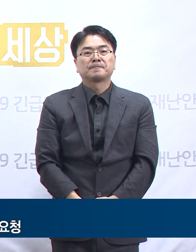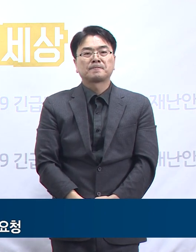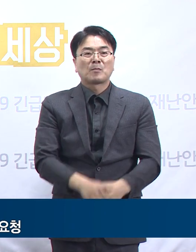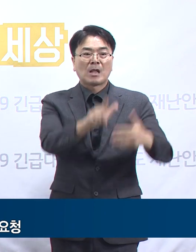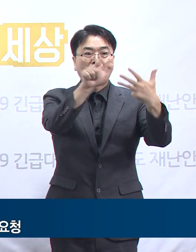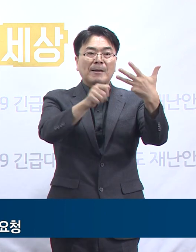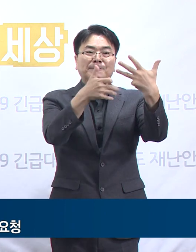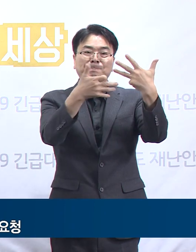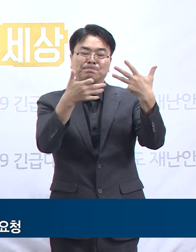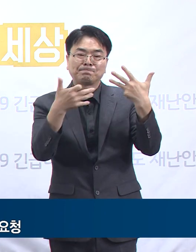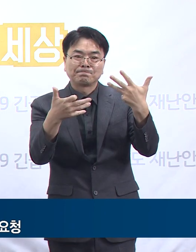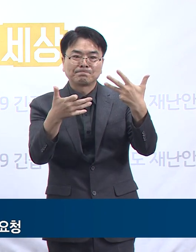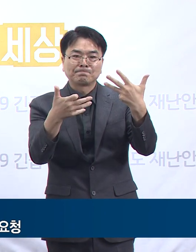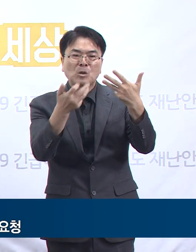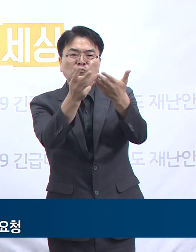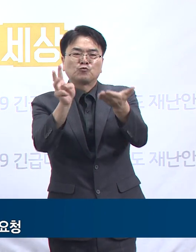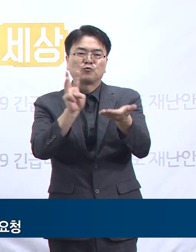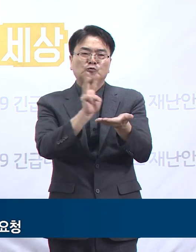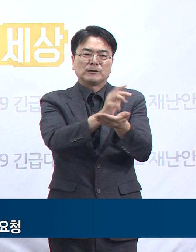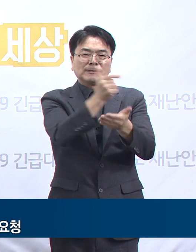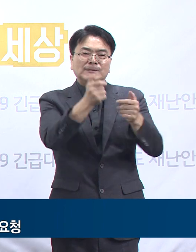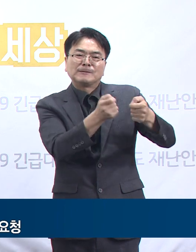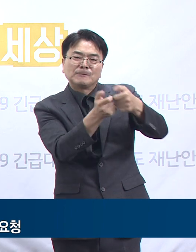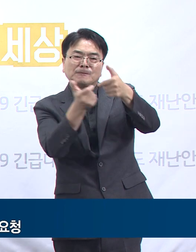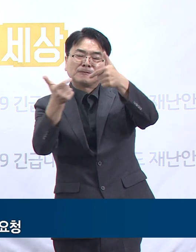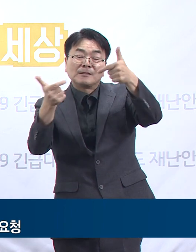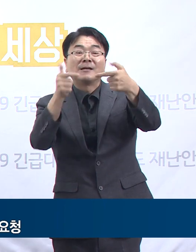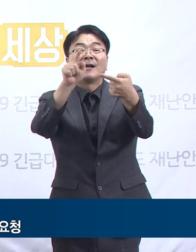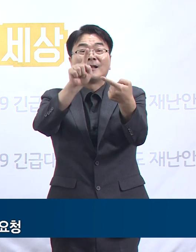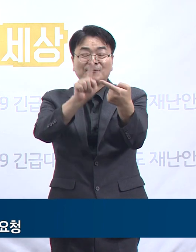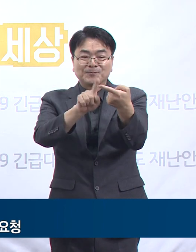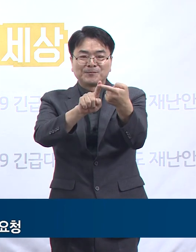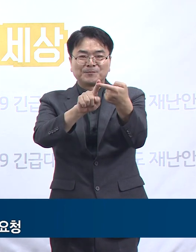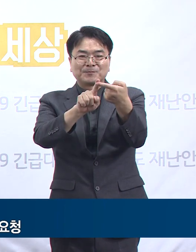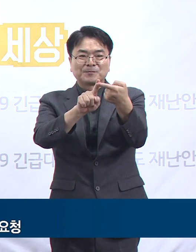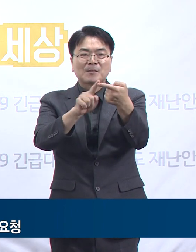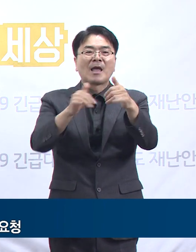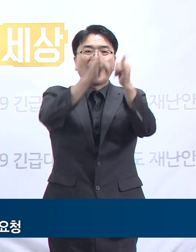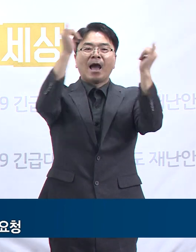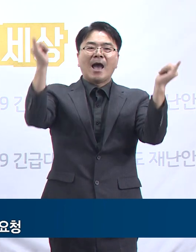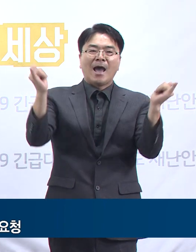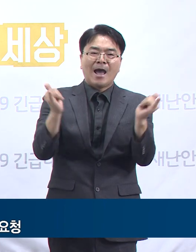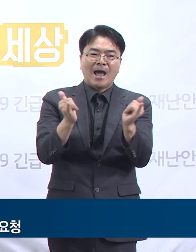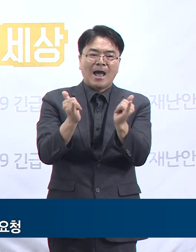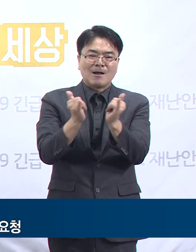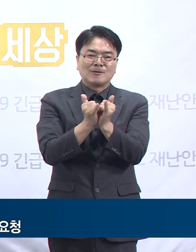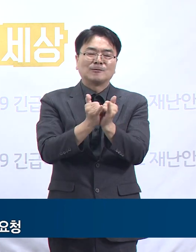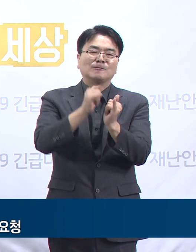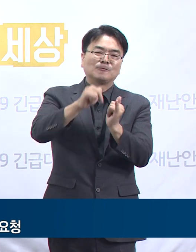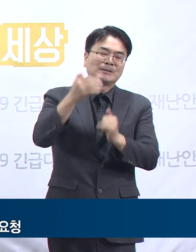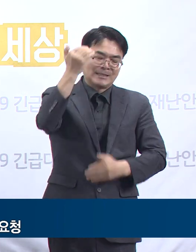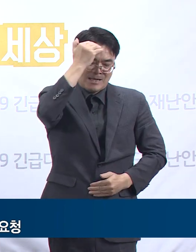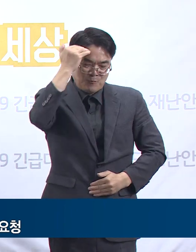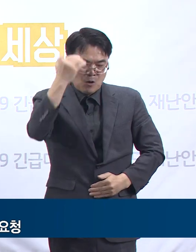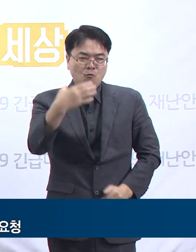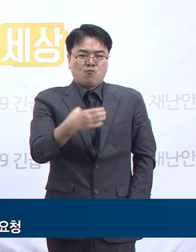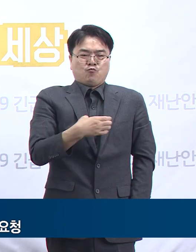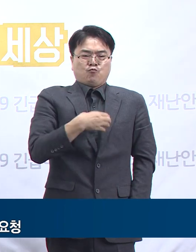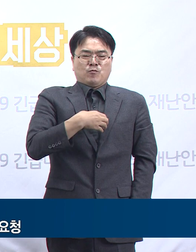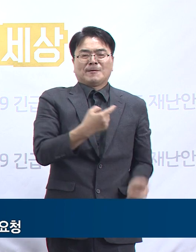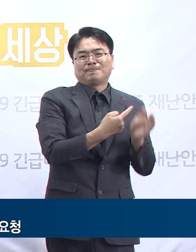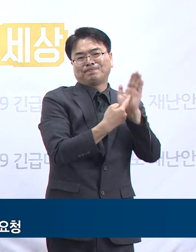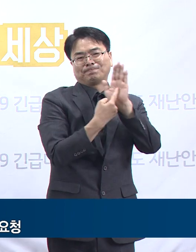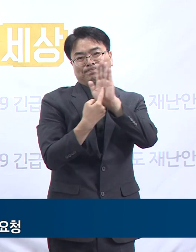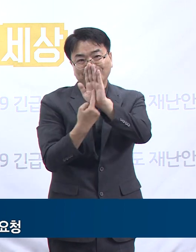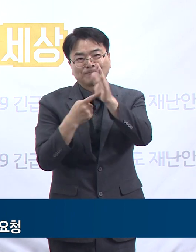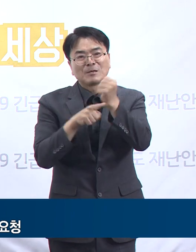8월 수도권 유행의 역학자료는 한국사회의 위험 경고 시그널을 보내고 있습니다. 크게 두